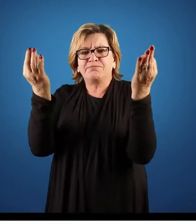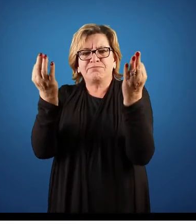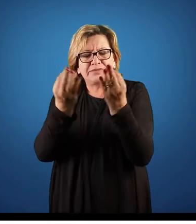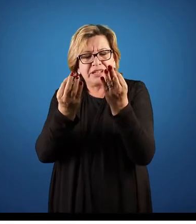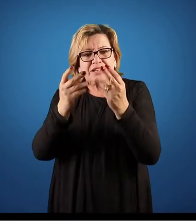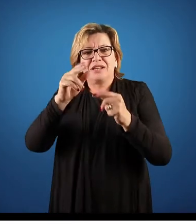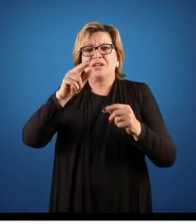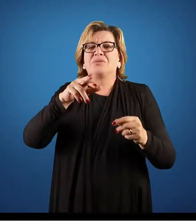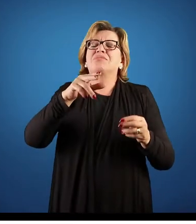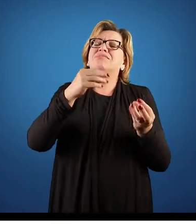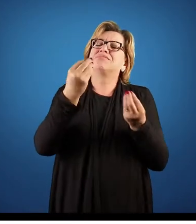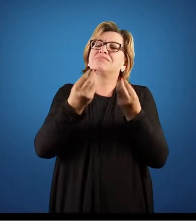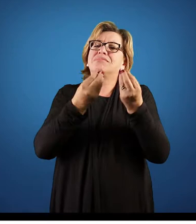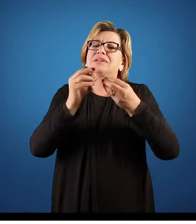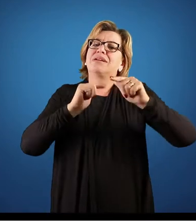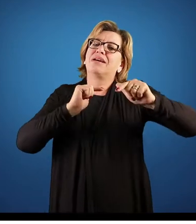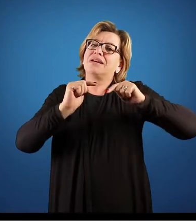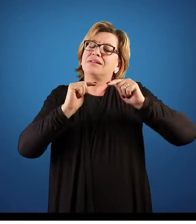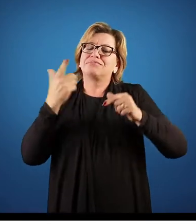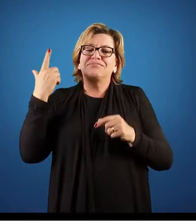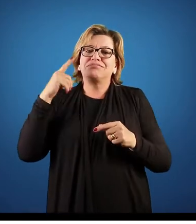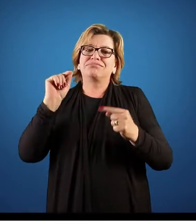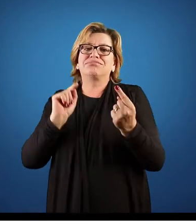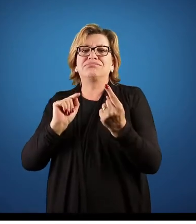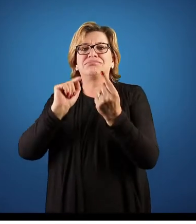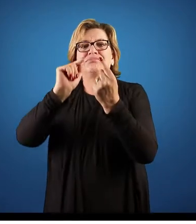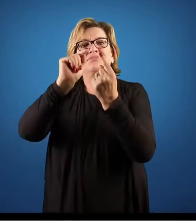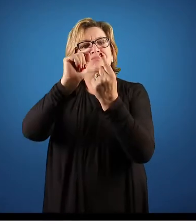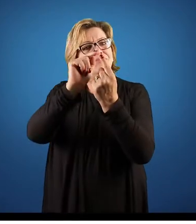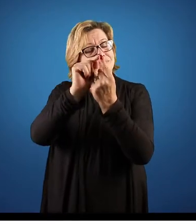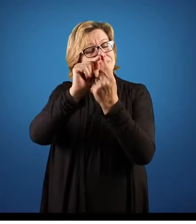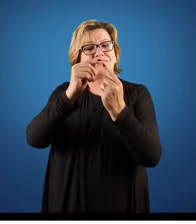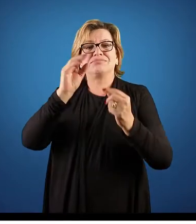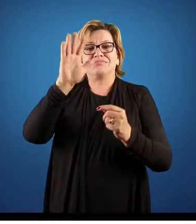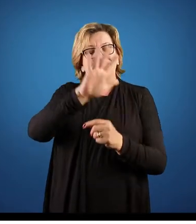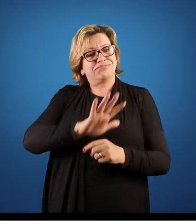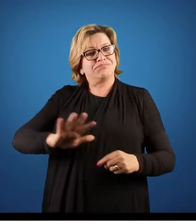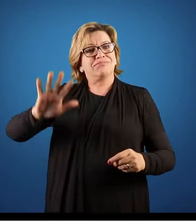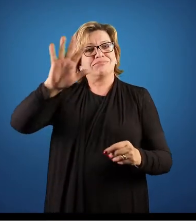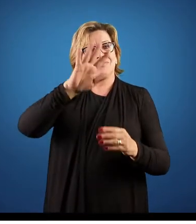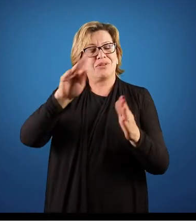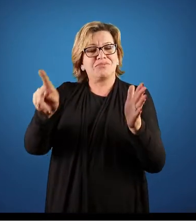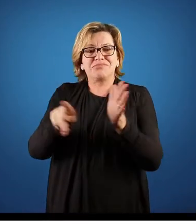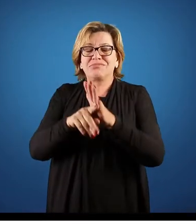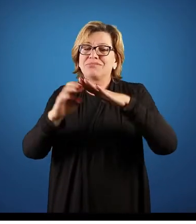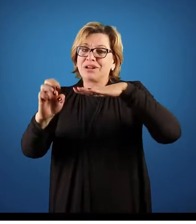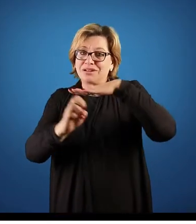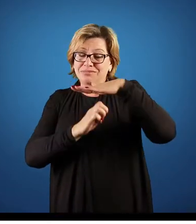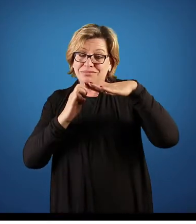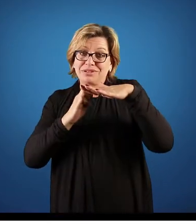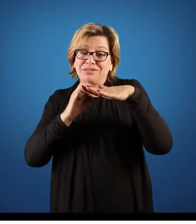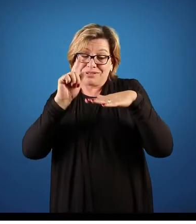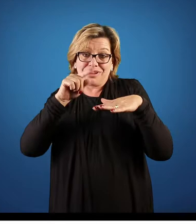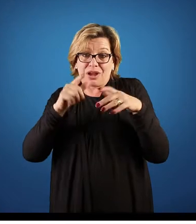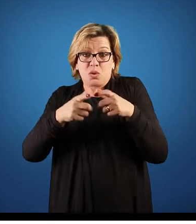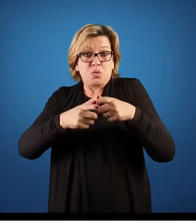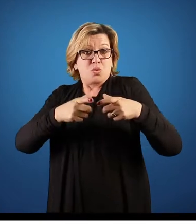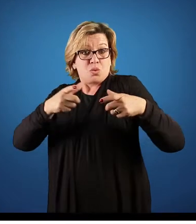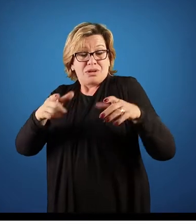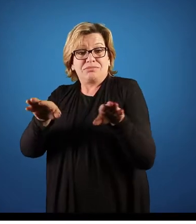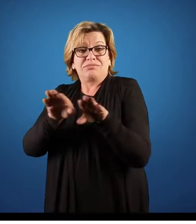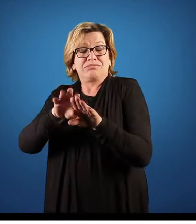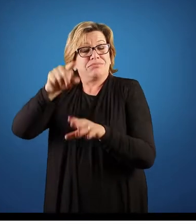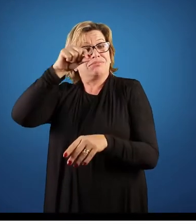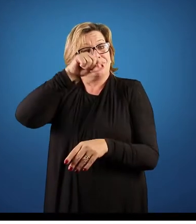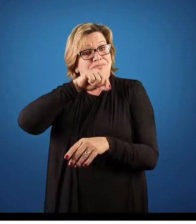ele trabalhe para atingir o objetivo maior da empresa, que é o crescimento dela, no primeiro momento, a remuneração